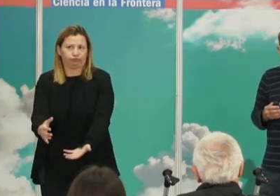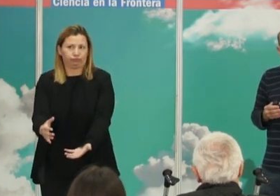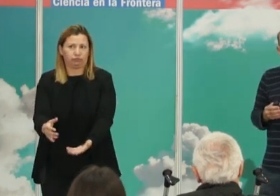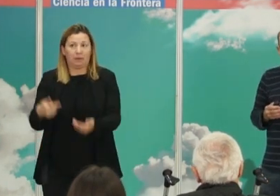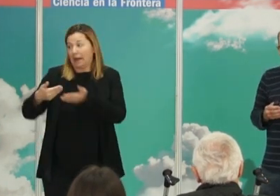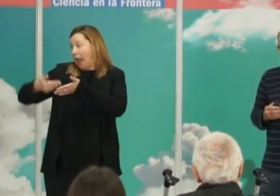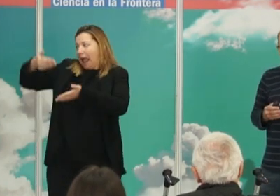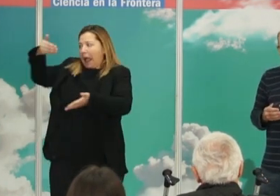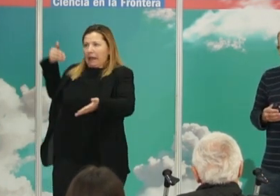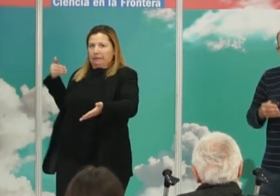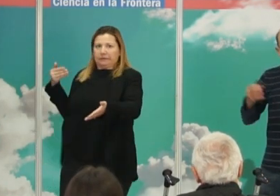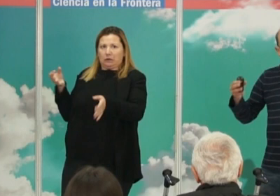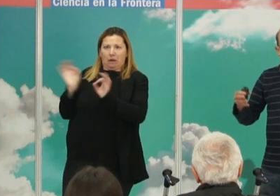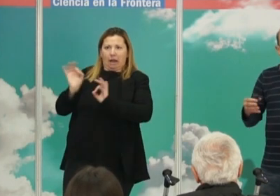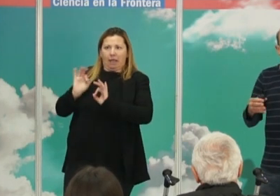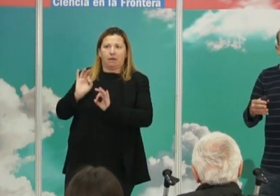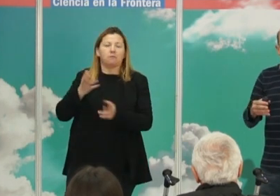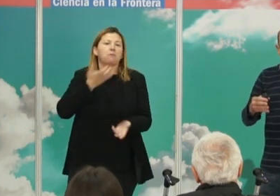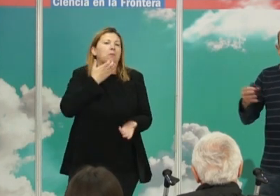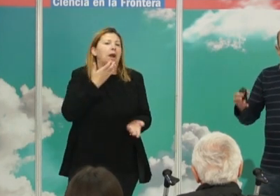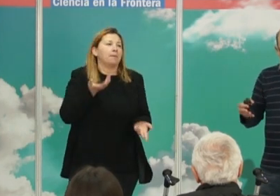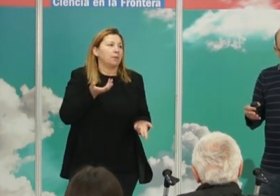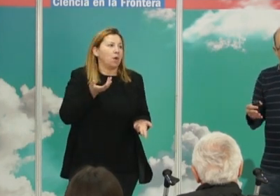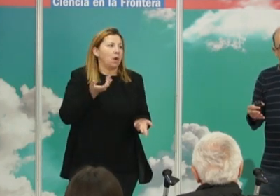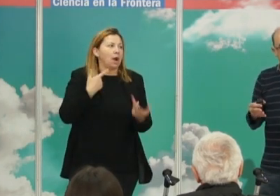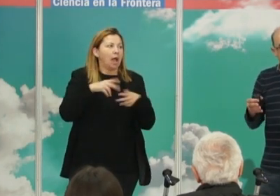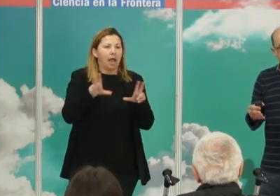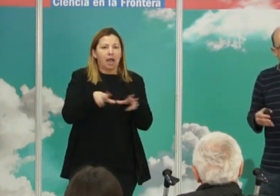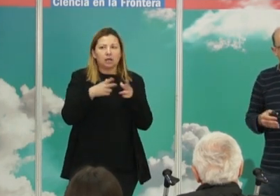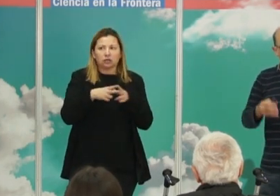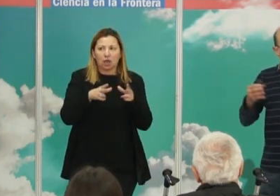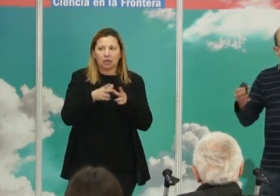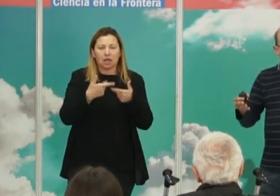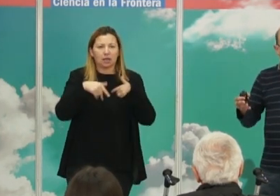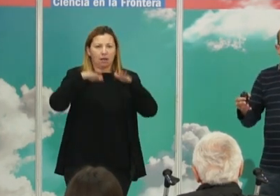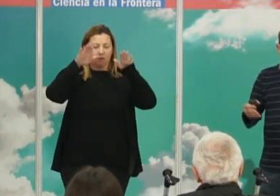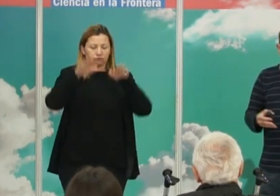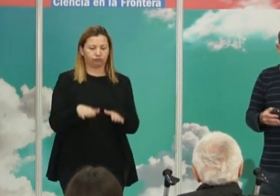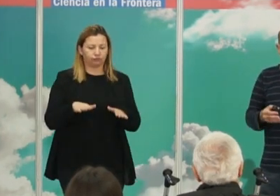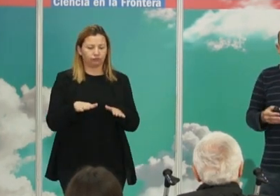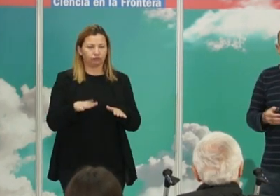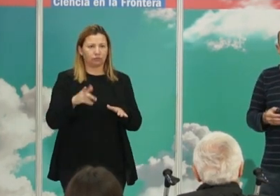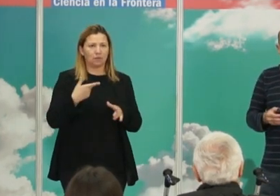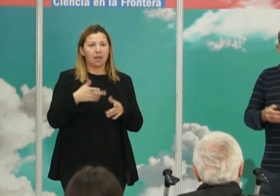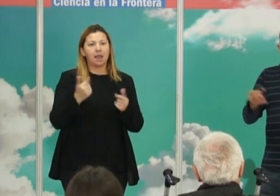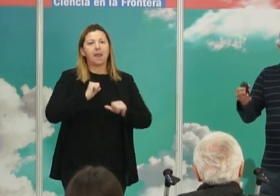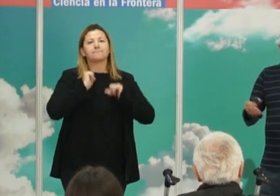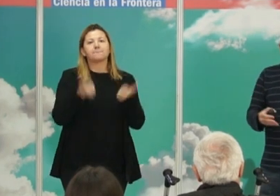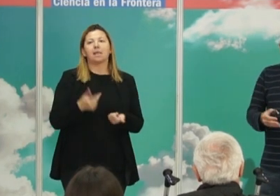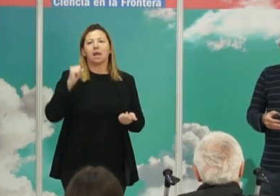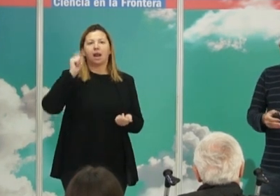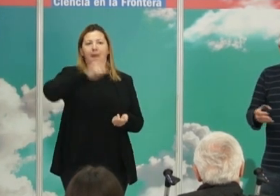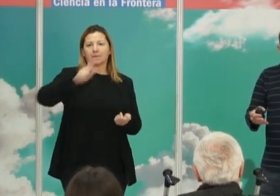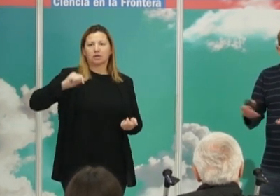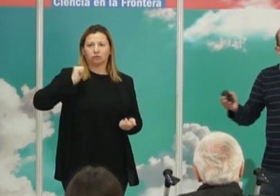anteriores cuando eras un cazador-recolector. Por ejemplo, las sociedades se vuelven sedentarias, se puede tener más hijos, todos hemos